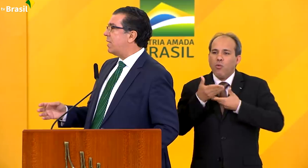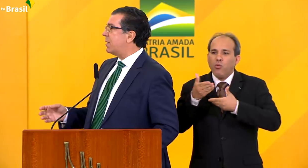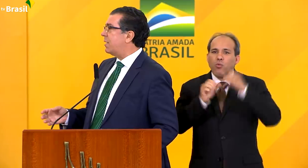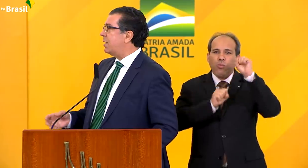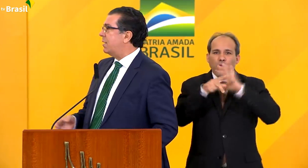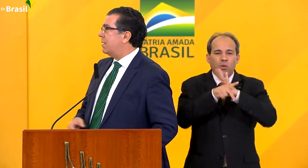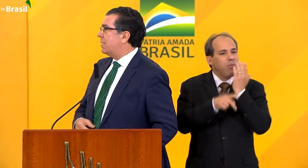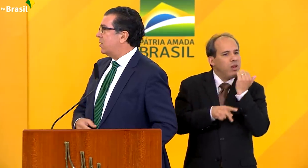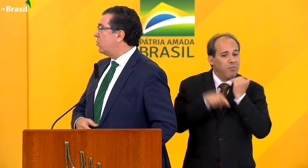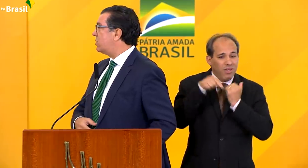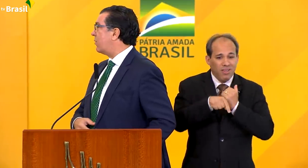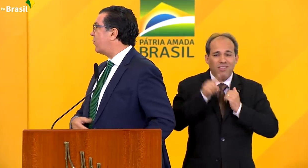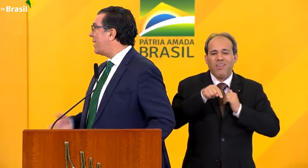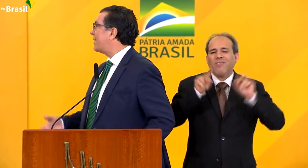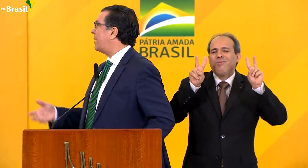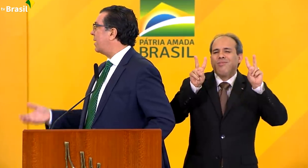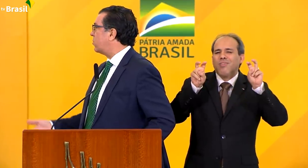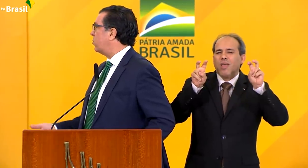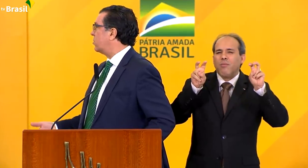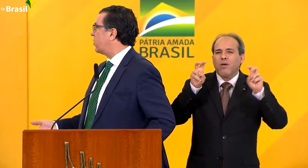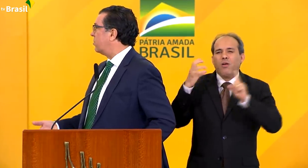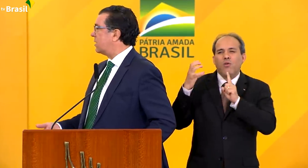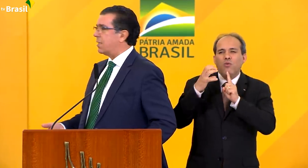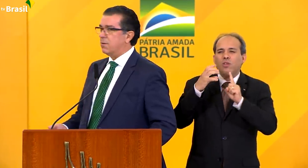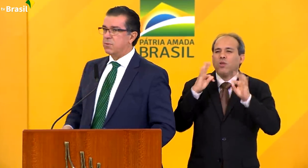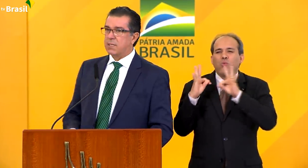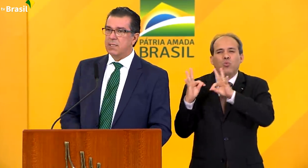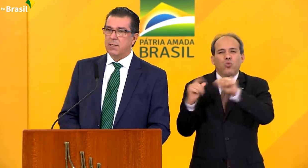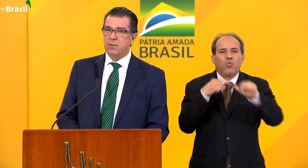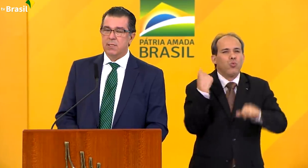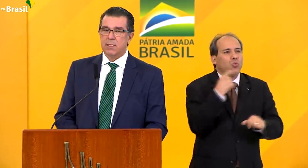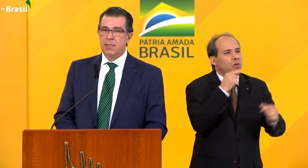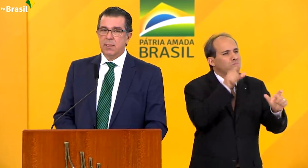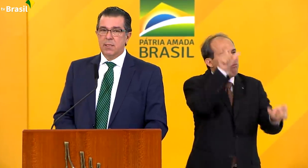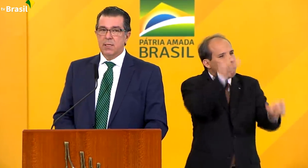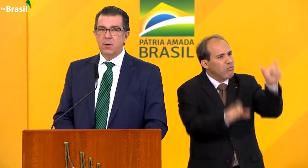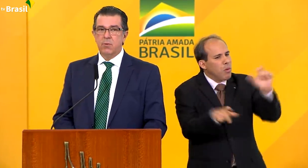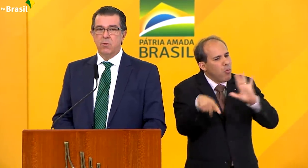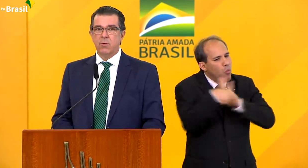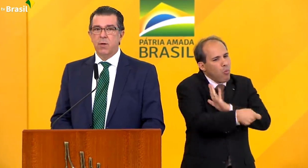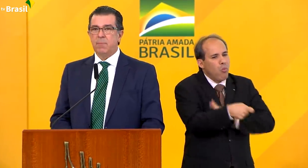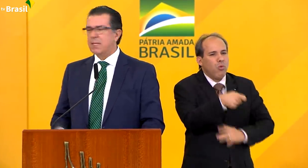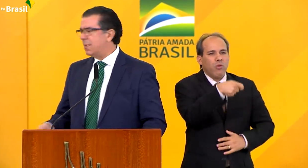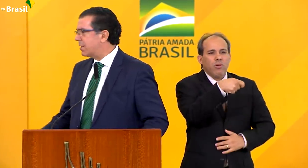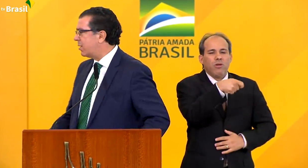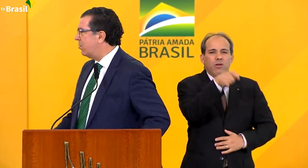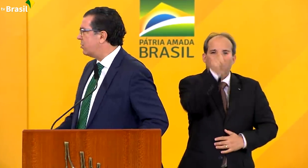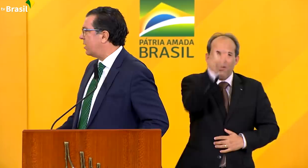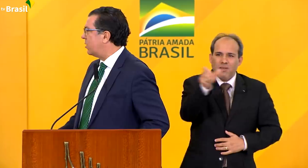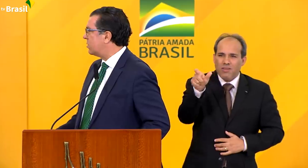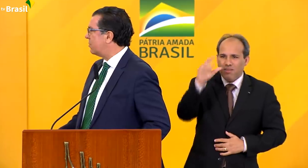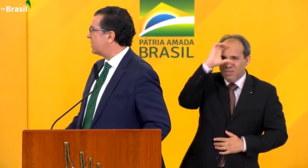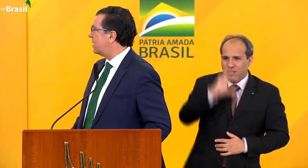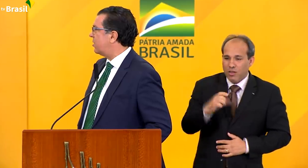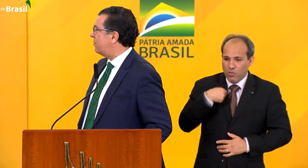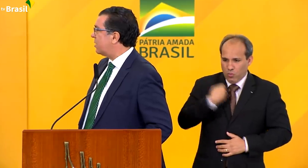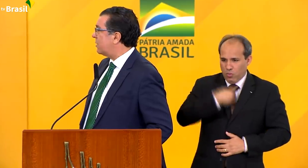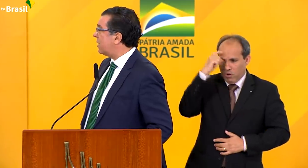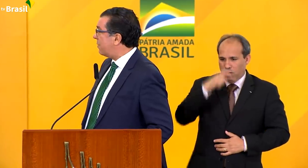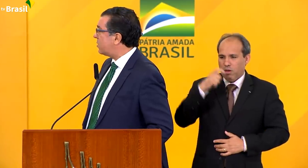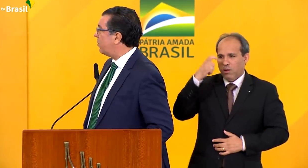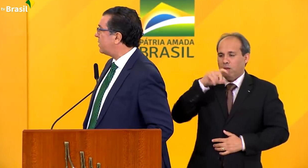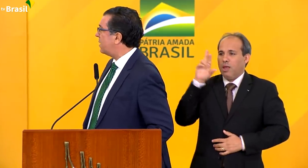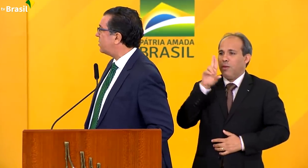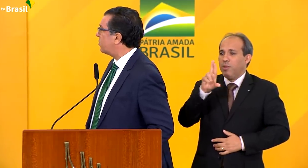porque esse é um tema que nos afeta a todos como cidadãos brasileiros. Eu represento aqui hoje a indústria brasileira de